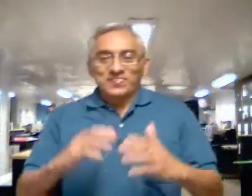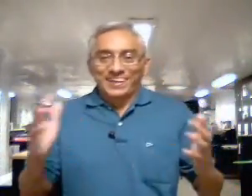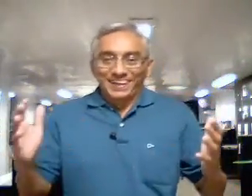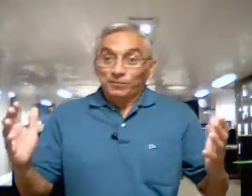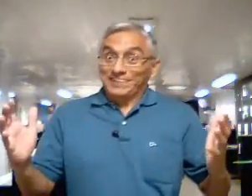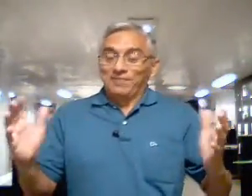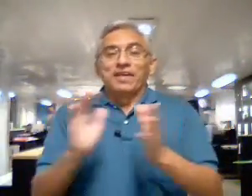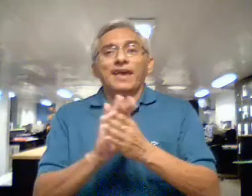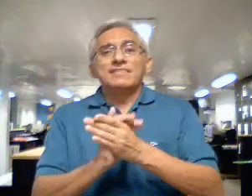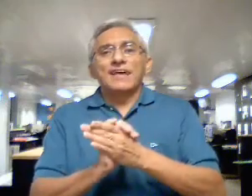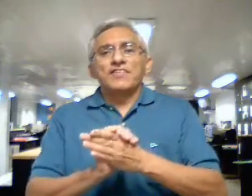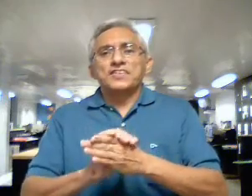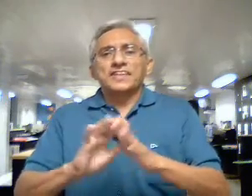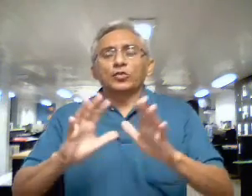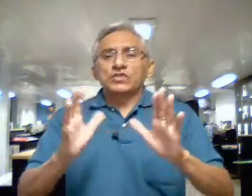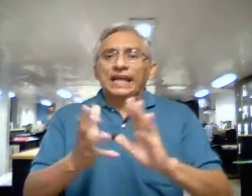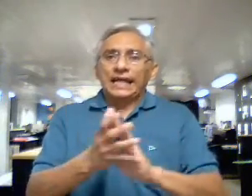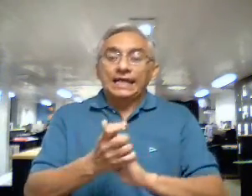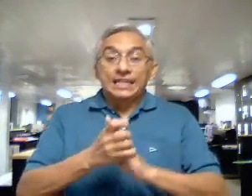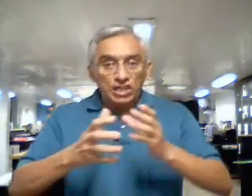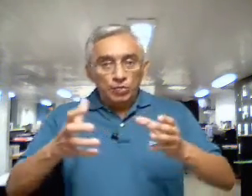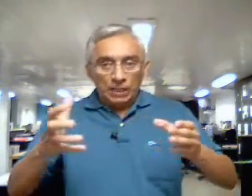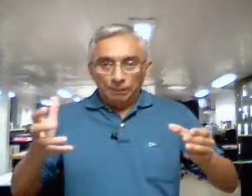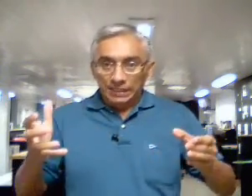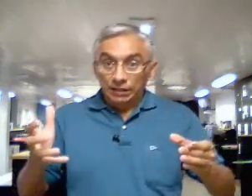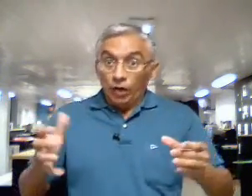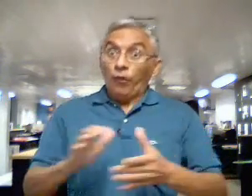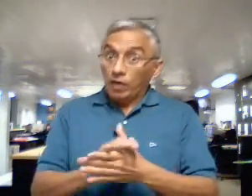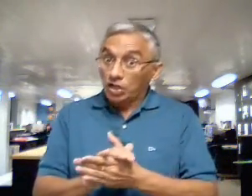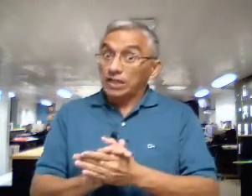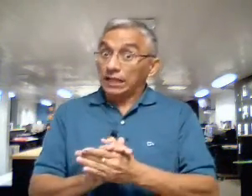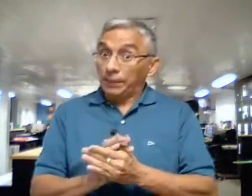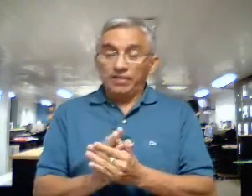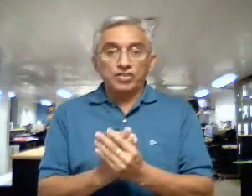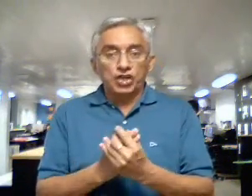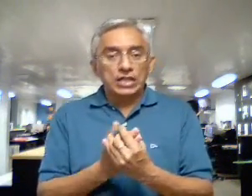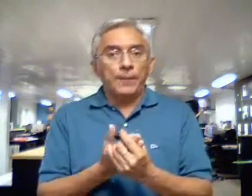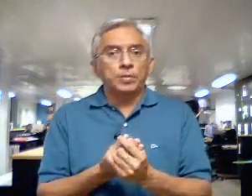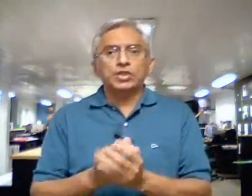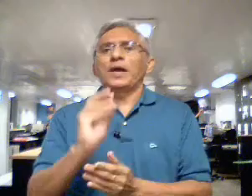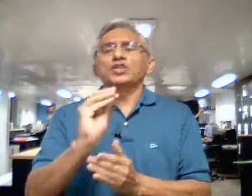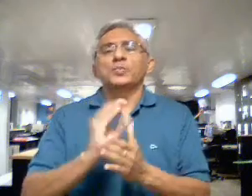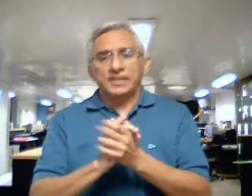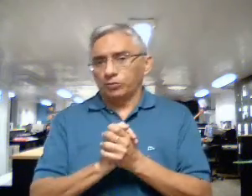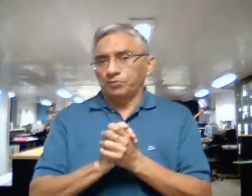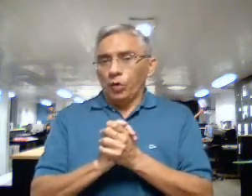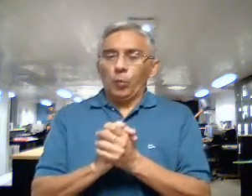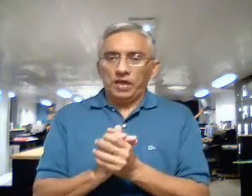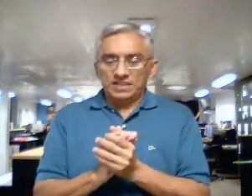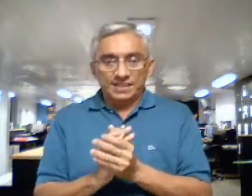Pois é, quem esteve visitando o Ceará em ritmo de campanha foi um candidato a presidente da República do Partido Pequeno, o PSTC